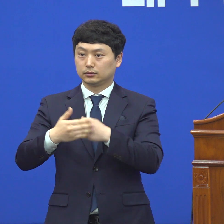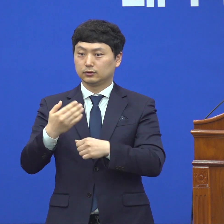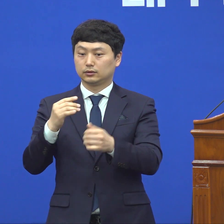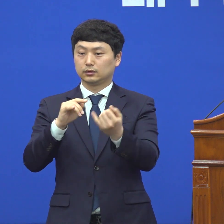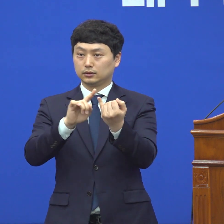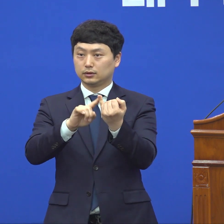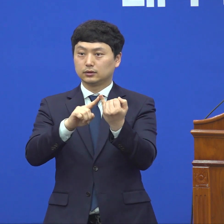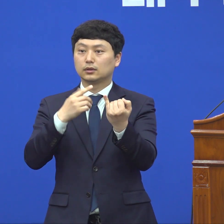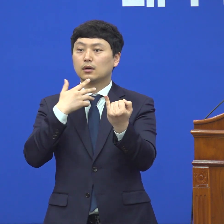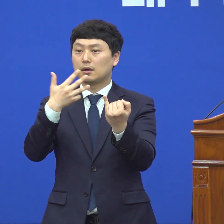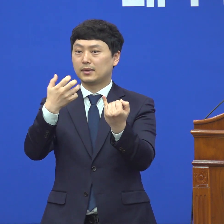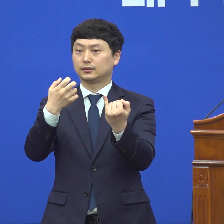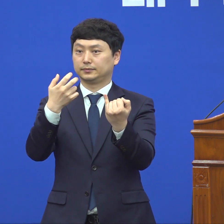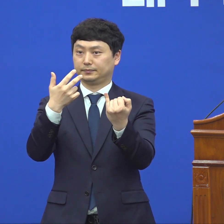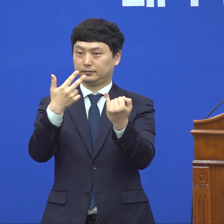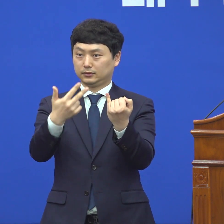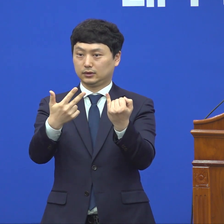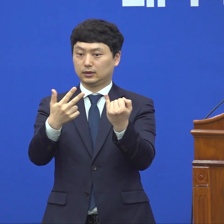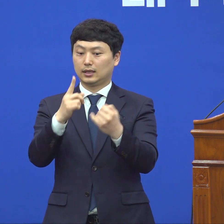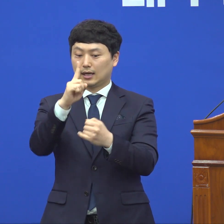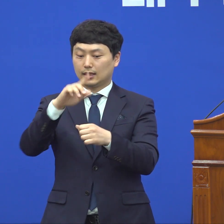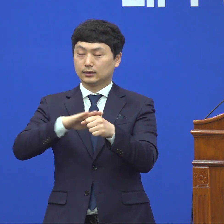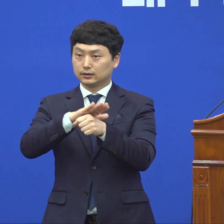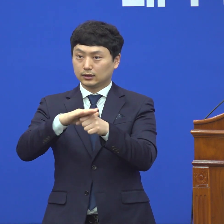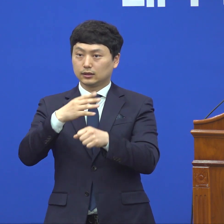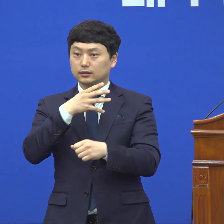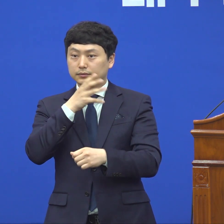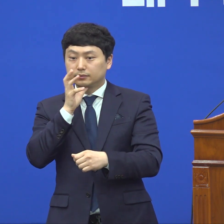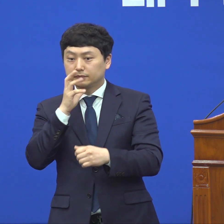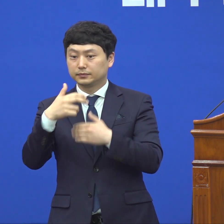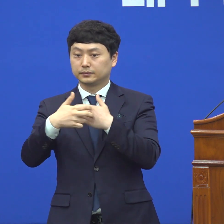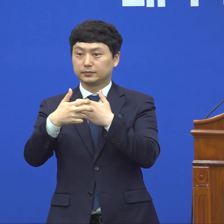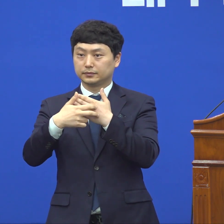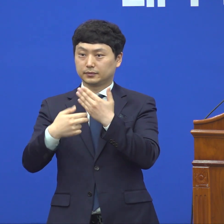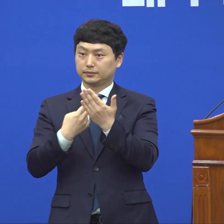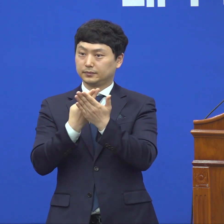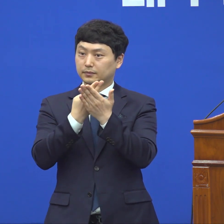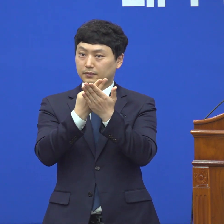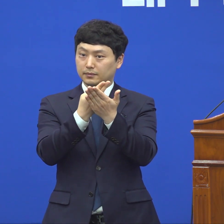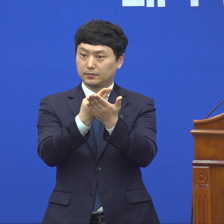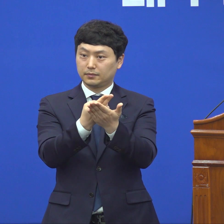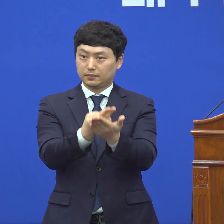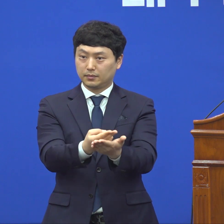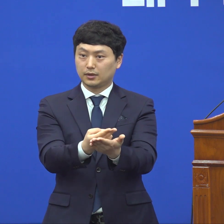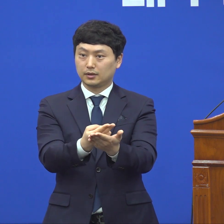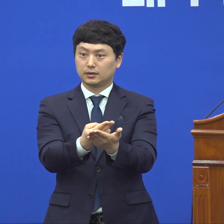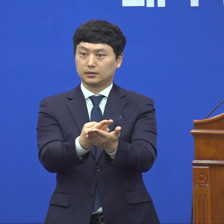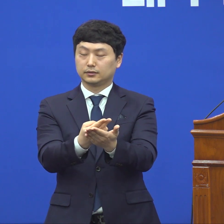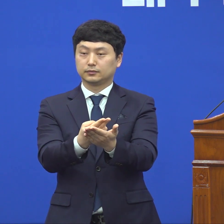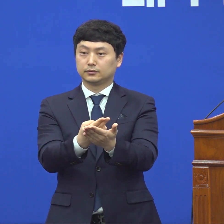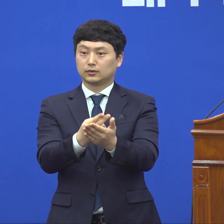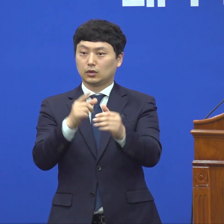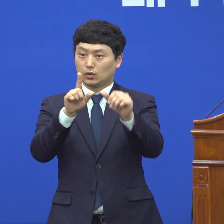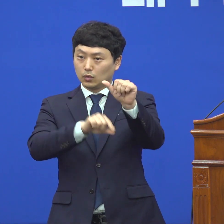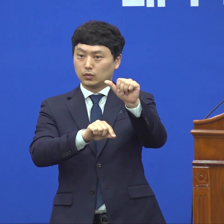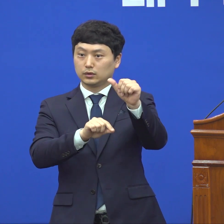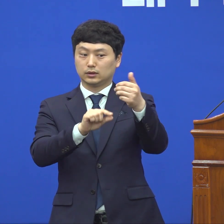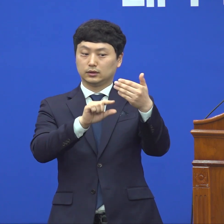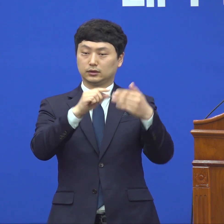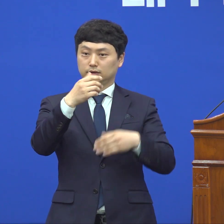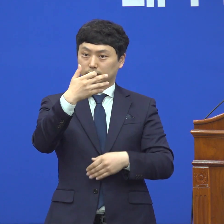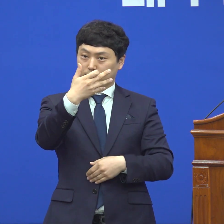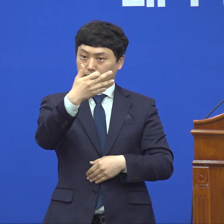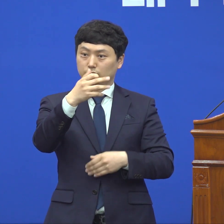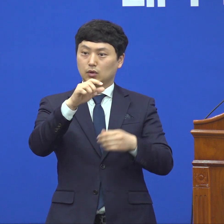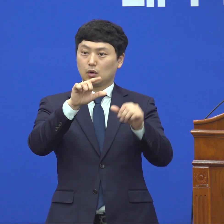87세십니다. 한사람의 병원에 입원을 19년 5월 2주차는 다하고 계셨습니다.